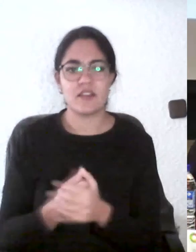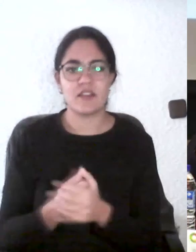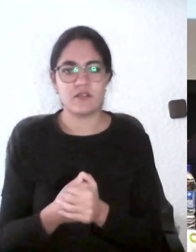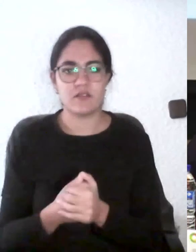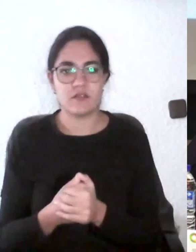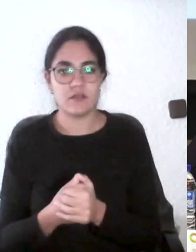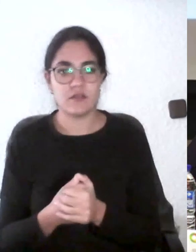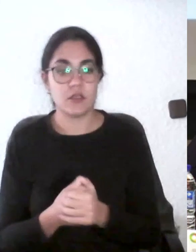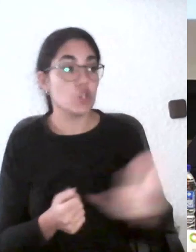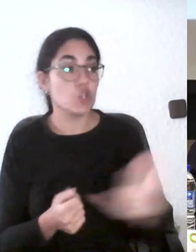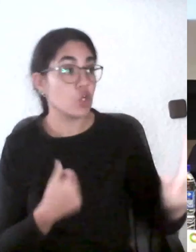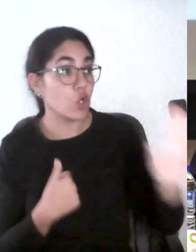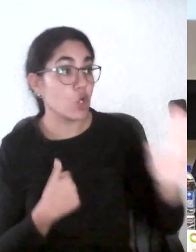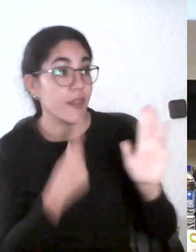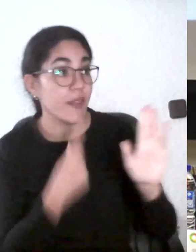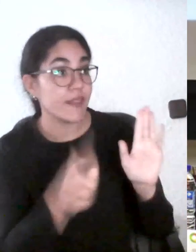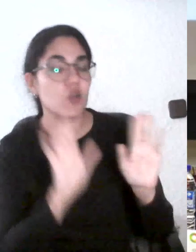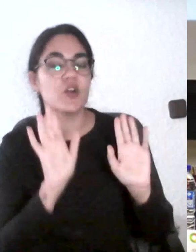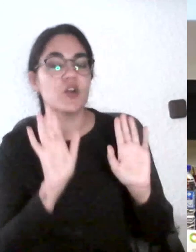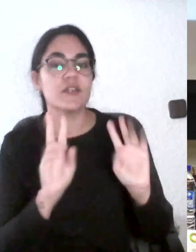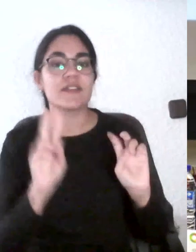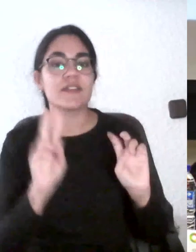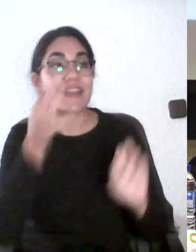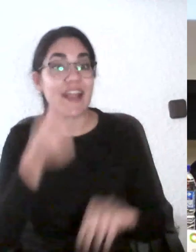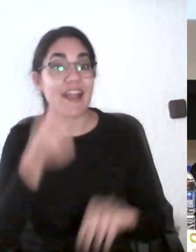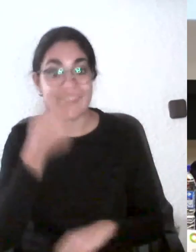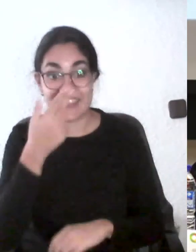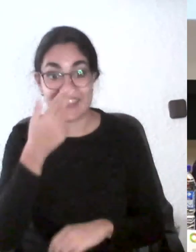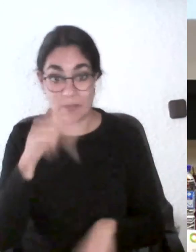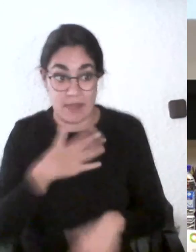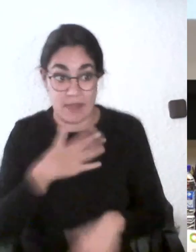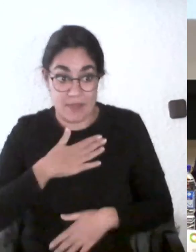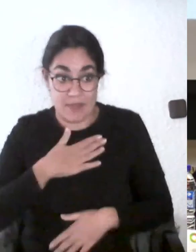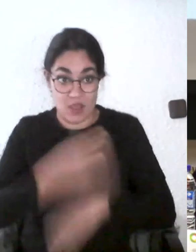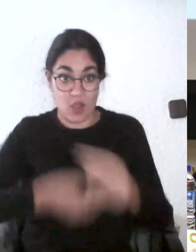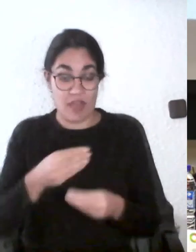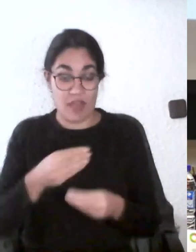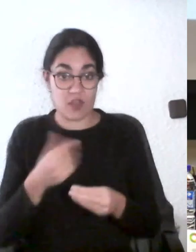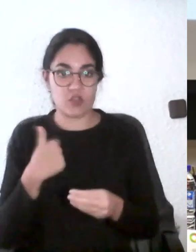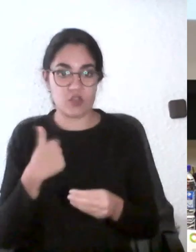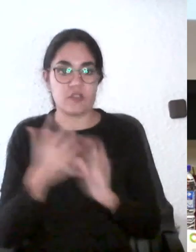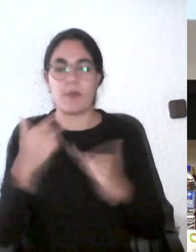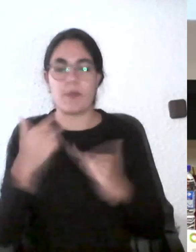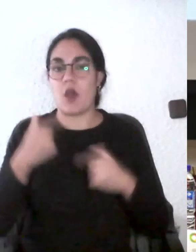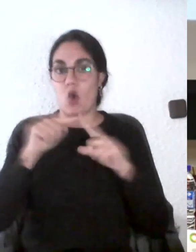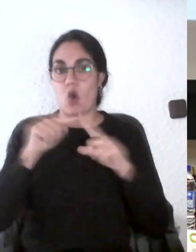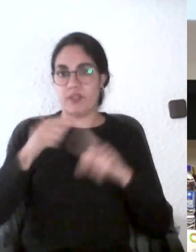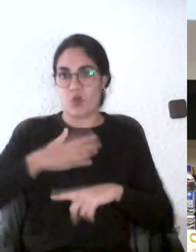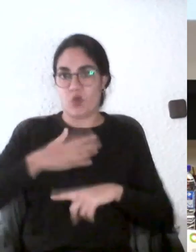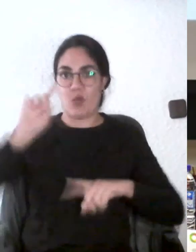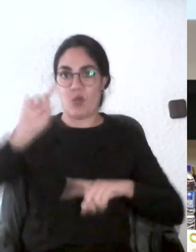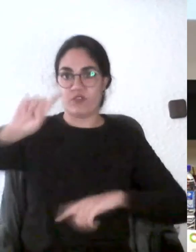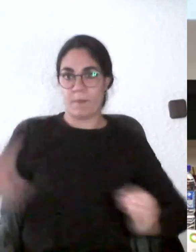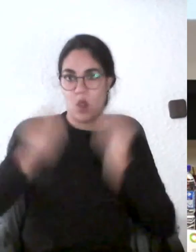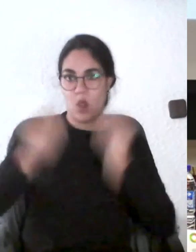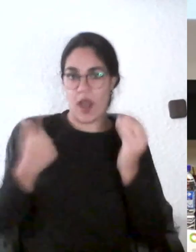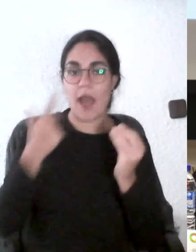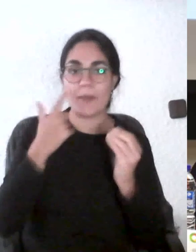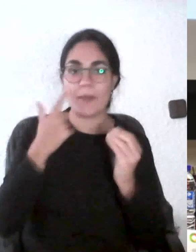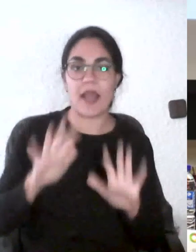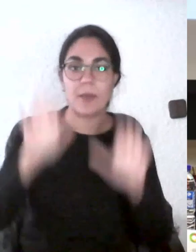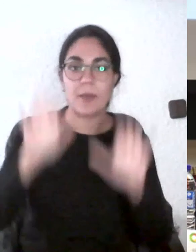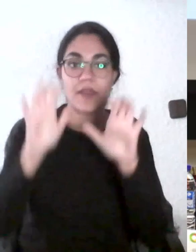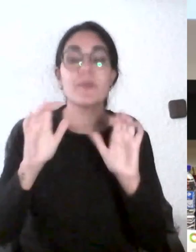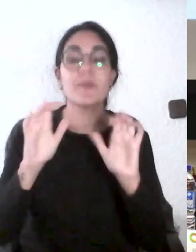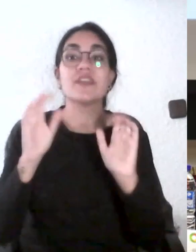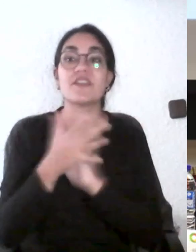No, digo, fíjate, lo interesante en realidad, aparte de hacerlo o no hacerlo para mi propio, para poder aprender, es que se lo devuelvo a ellos, pero